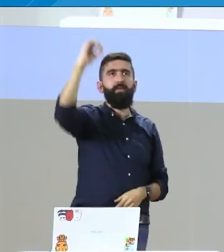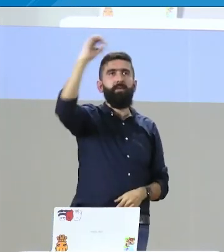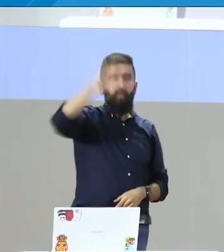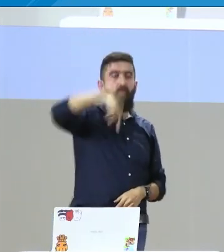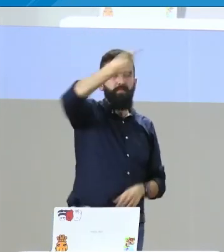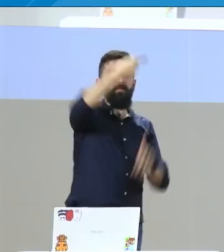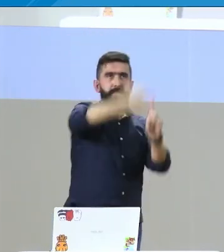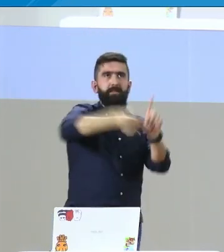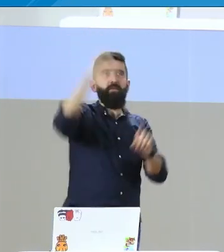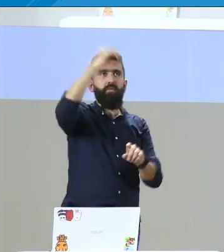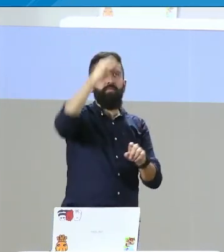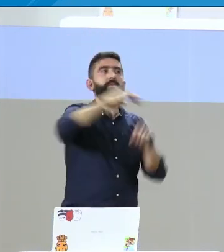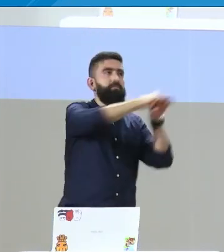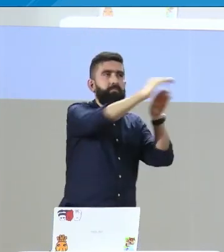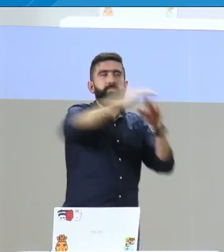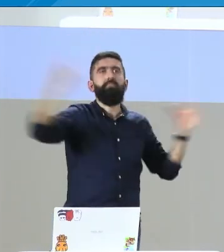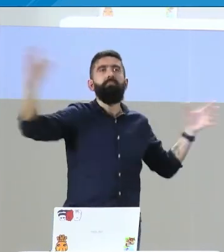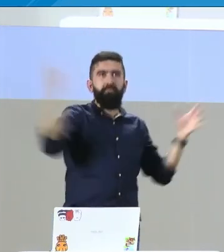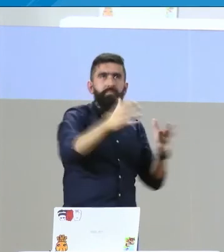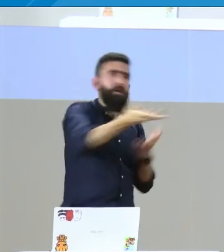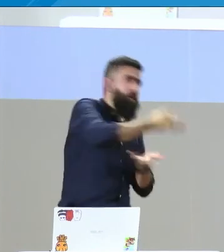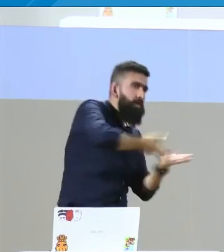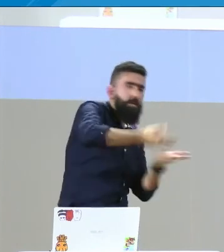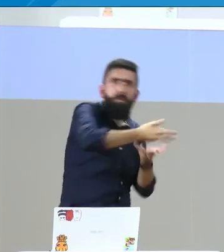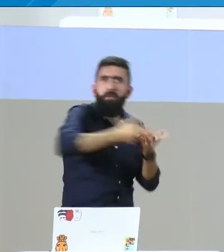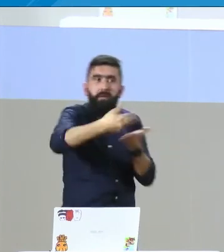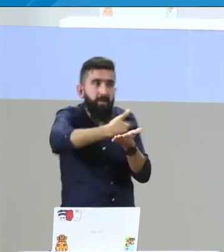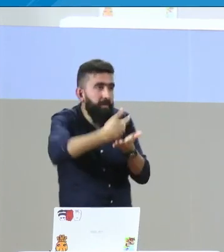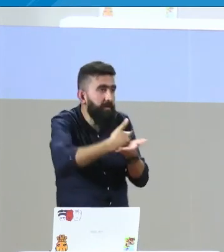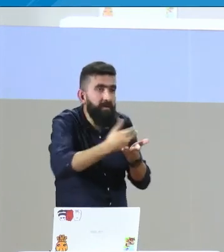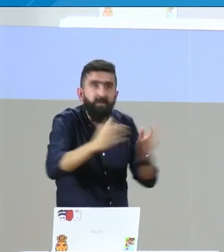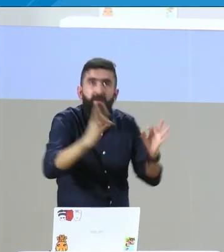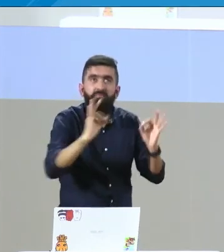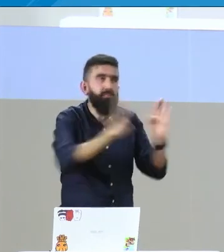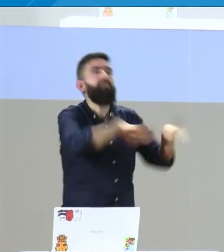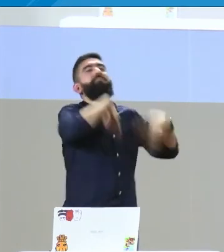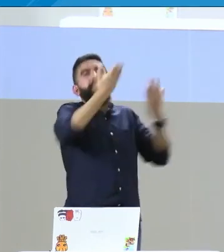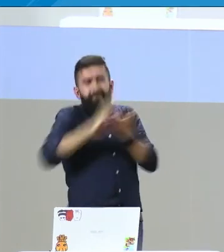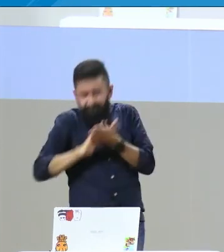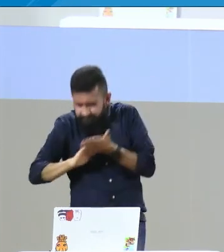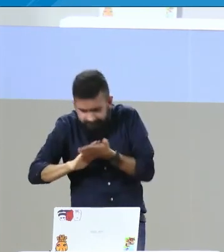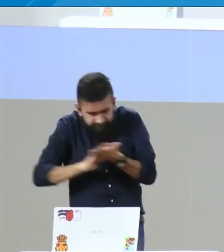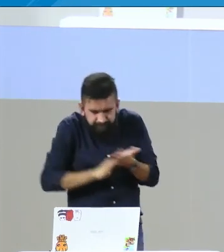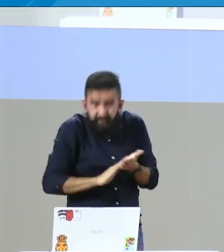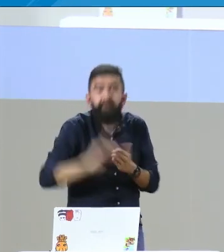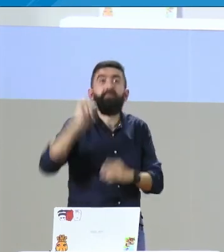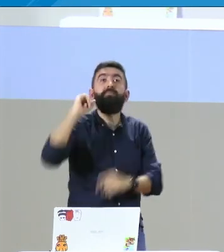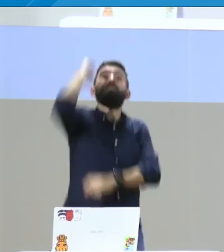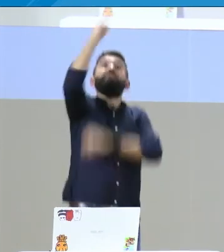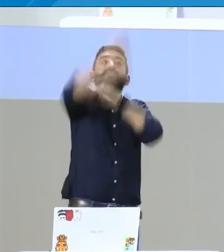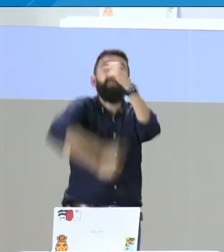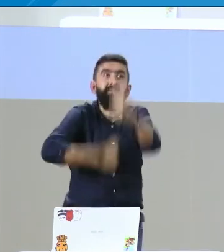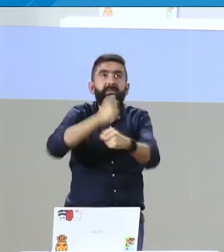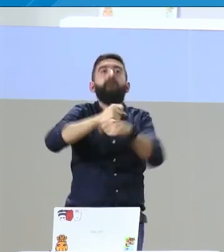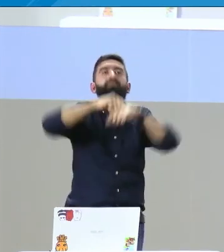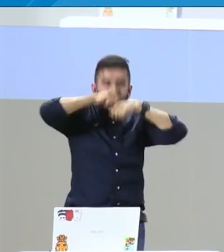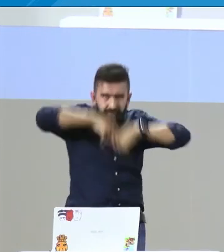perfecto, definitivamente no, miren, esto va a pasar y eso se va a realizar en el mes de octubre, que podamos hacer todas esas recomendaciones de parte de ustedes